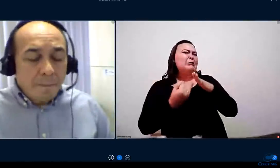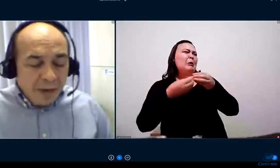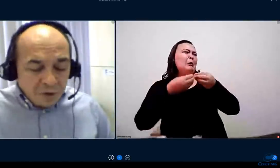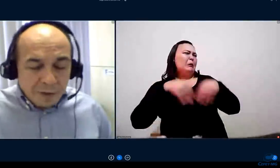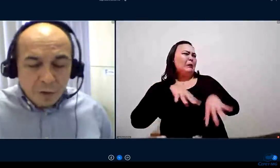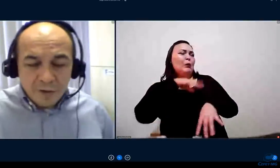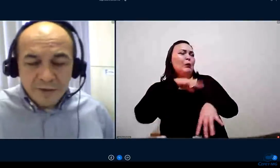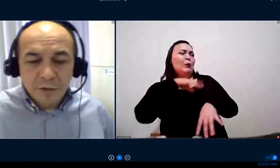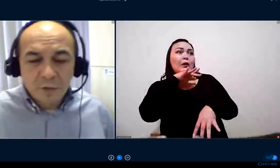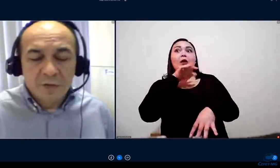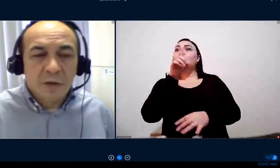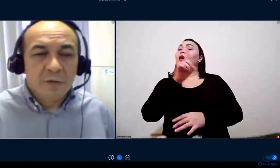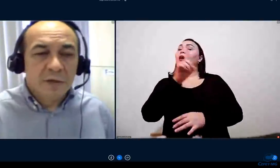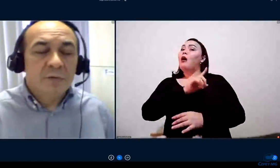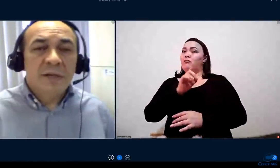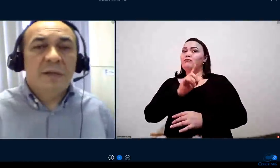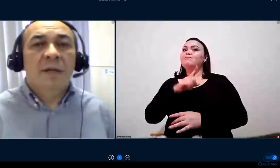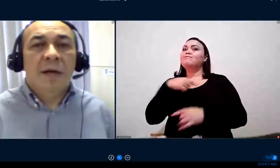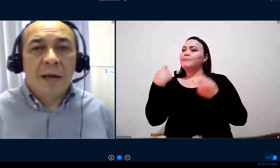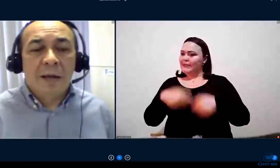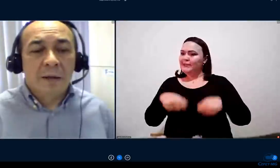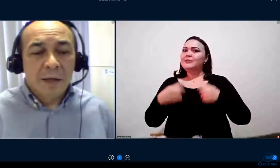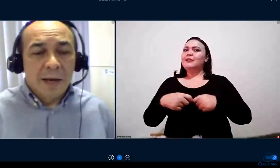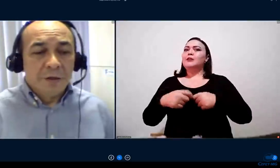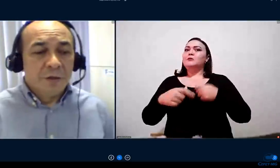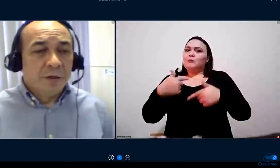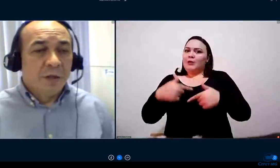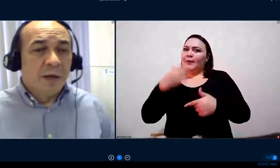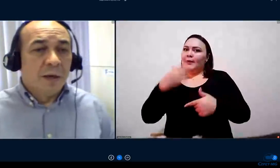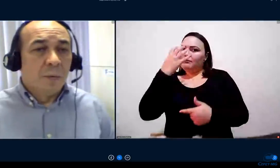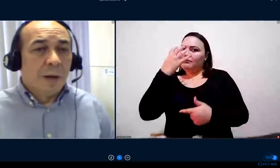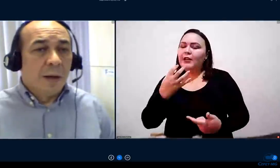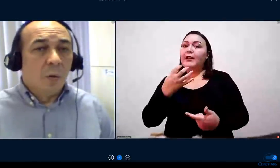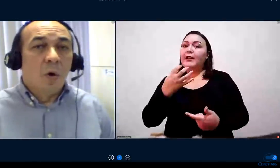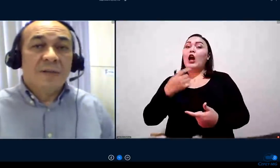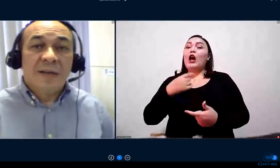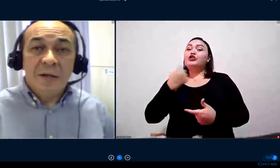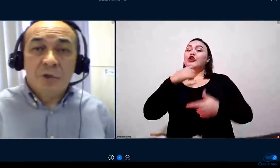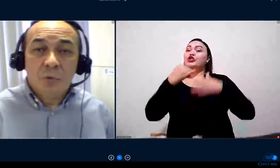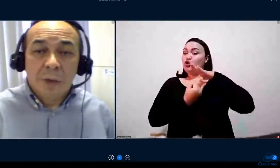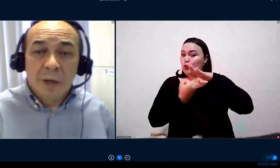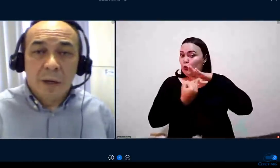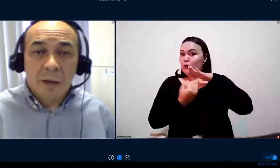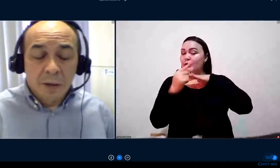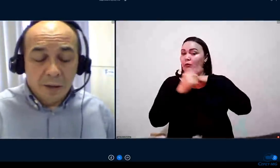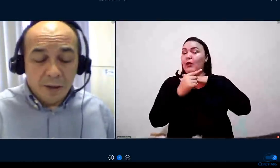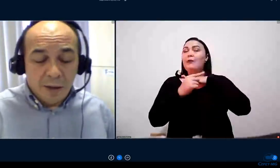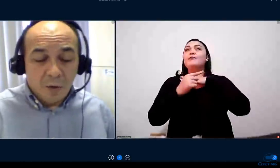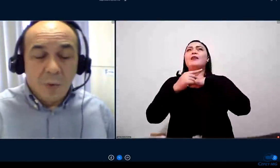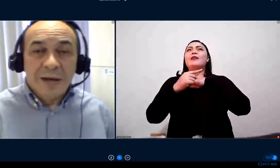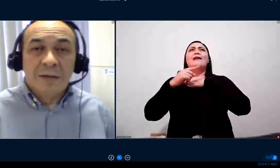falo, mesmo a nossa instituição sendo centenária, a gente ter uma gozade, uma qualidade